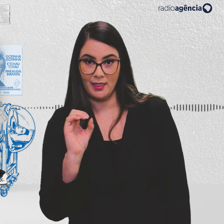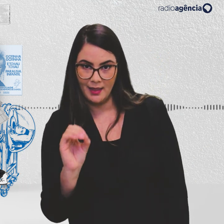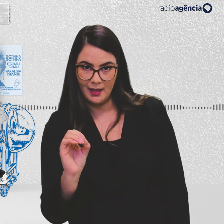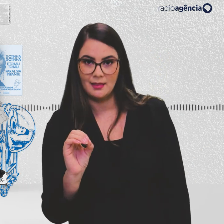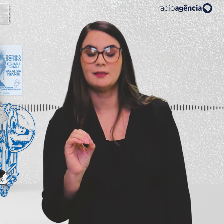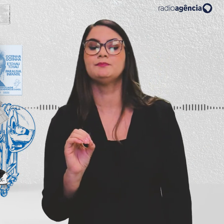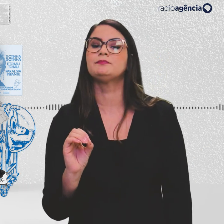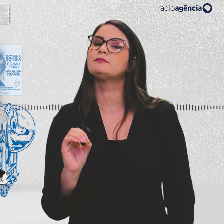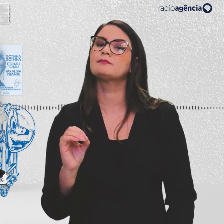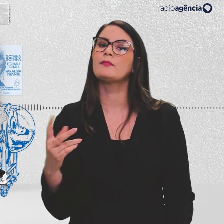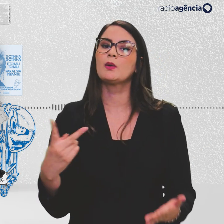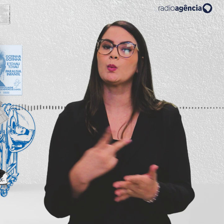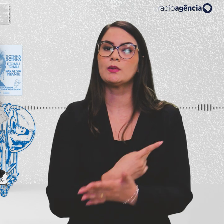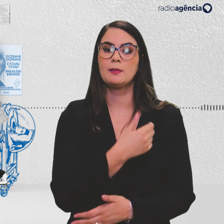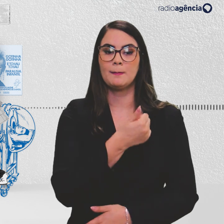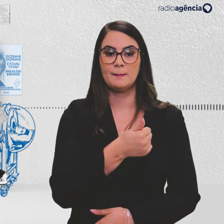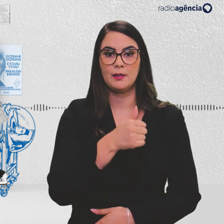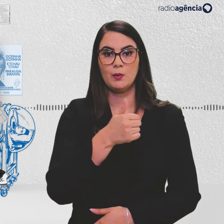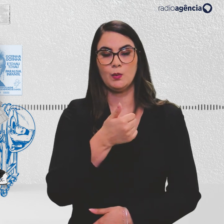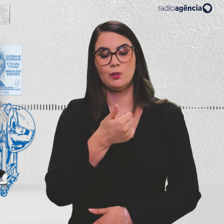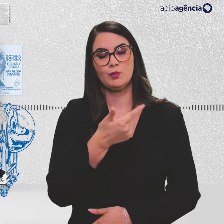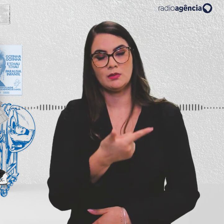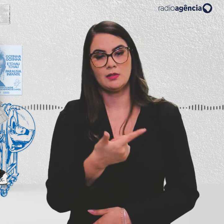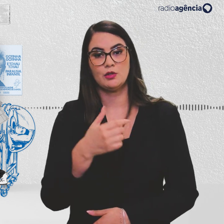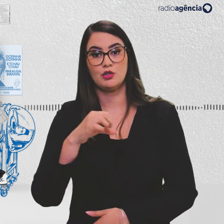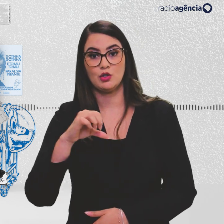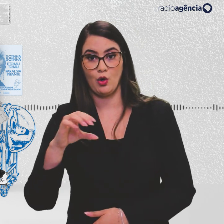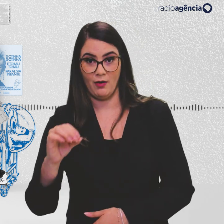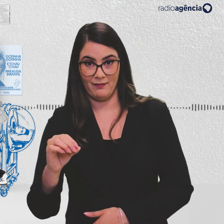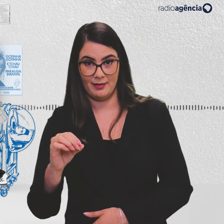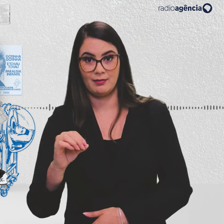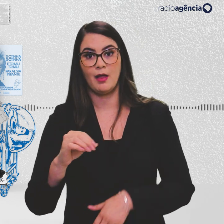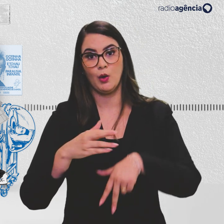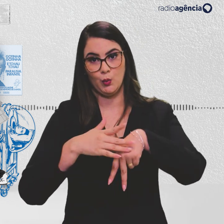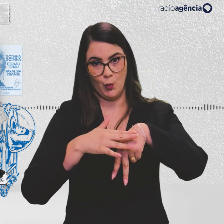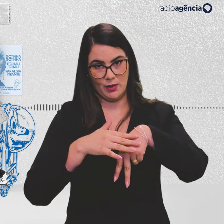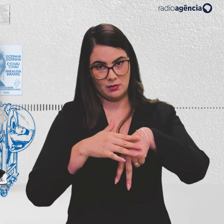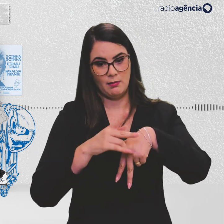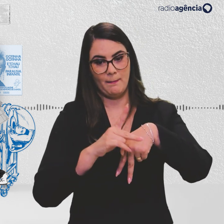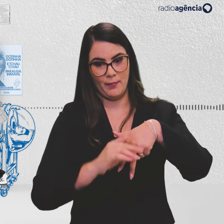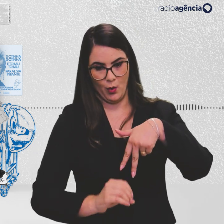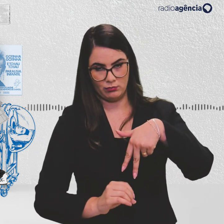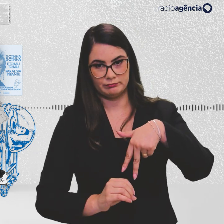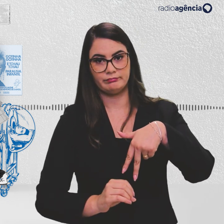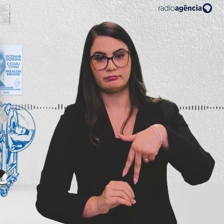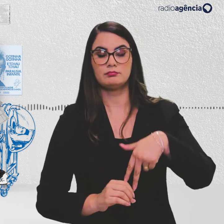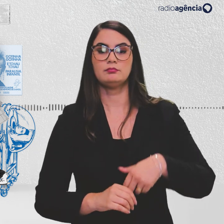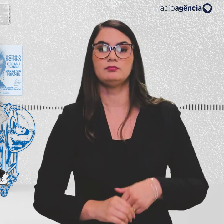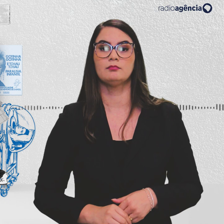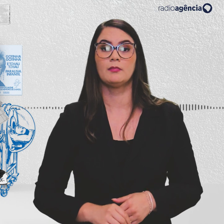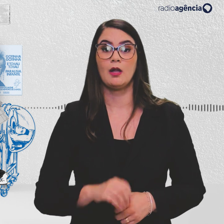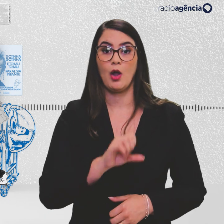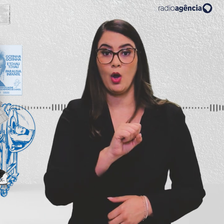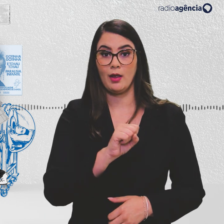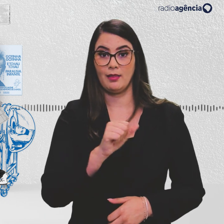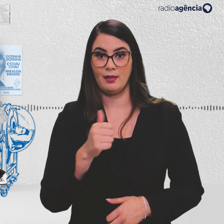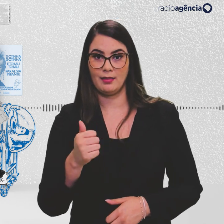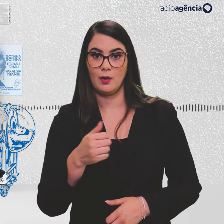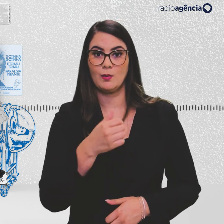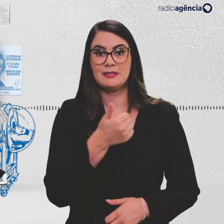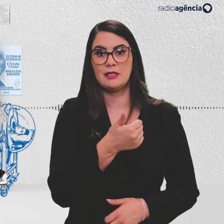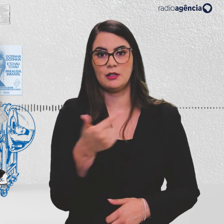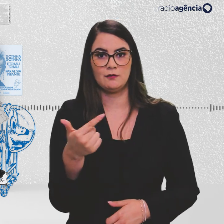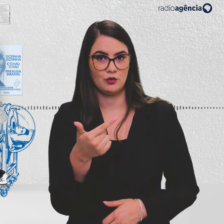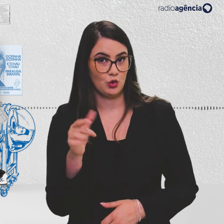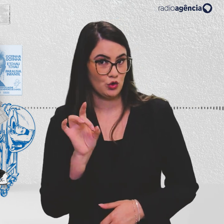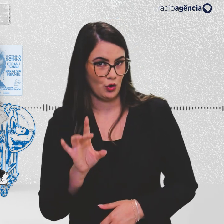apareciam, então, 1.290 casos de poliomielite. Em 1980 já teve vacinação. Em 1981, caiu para 122